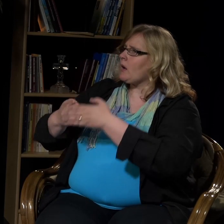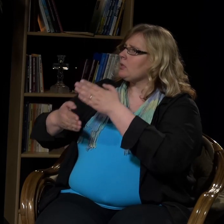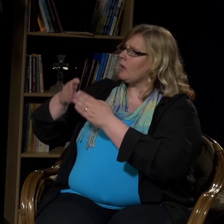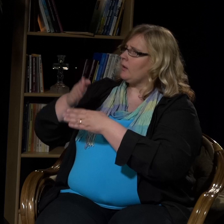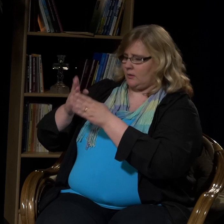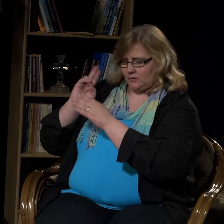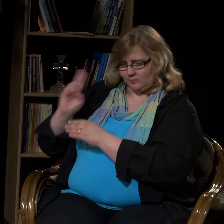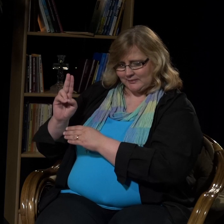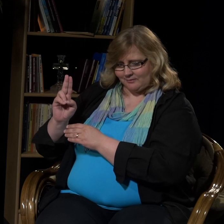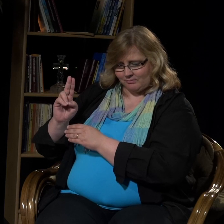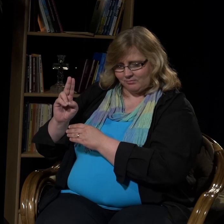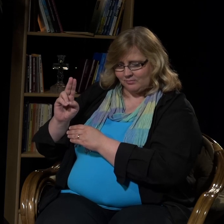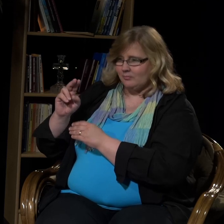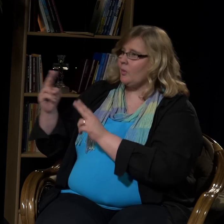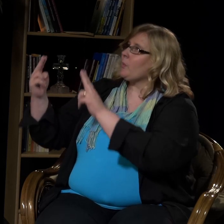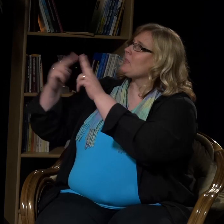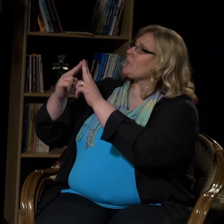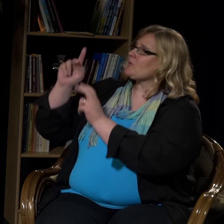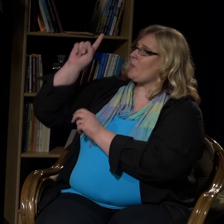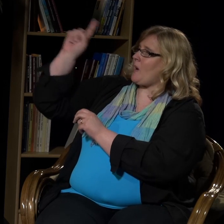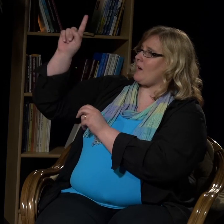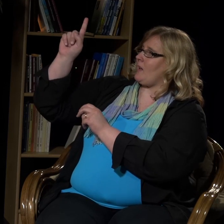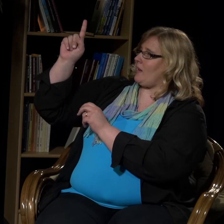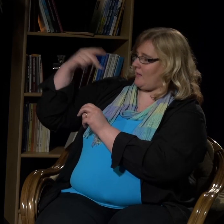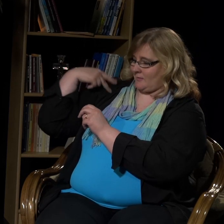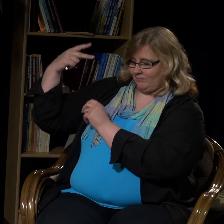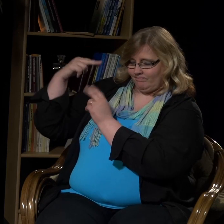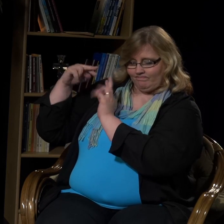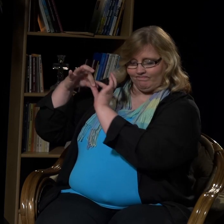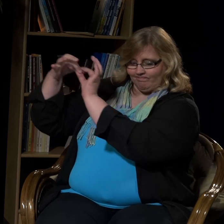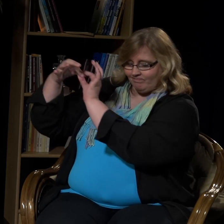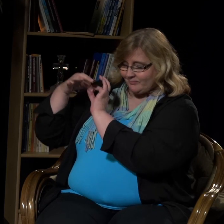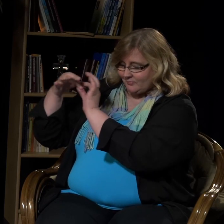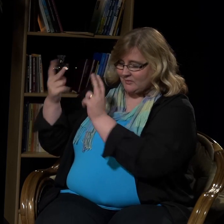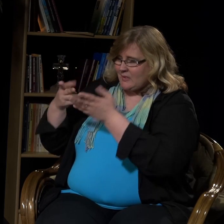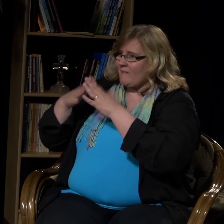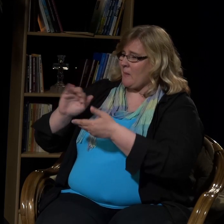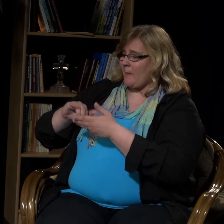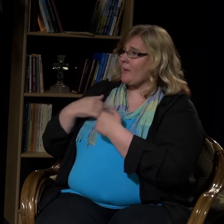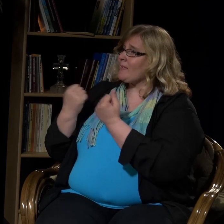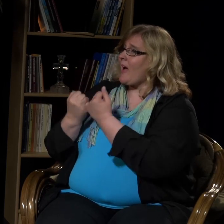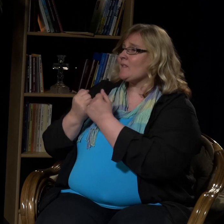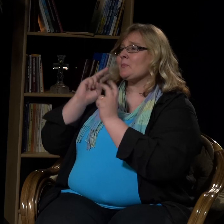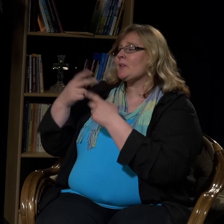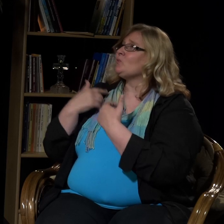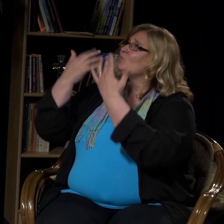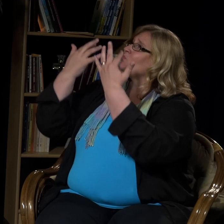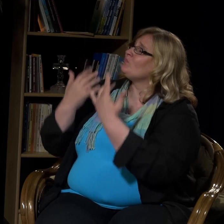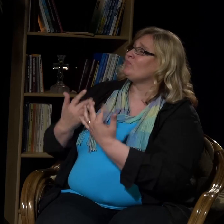Rukous sisältää sen suhteen rakentamisen Jumalaamme. Se kytkee meidät Jumalaan. Aivan samalla